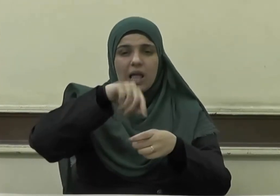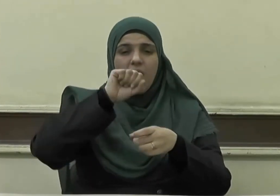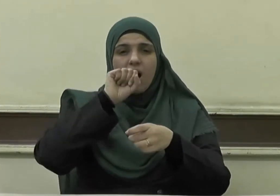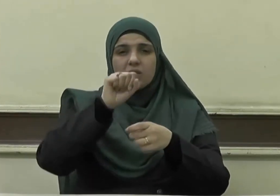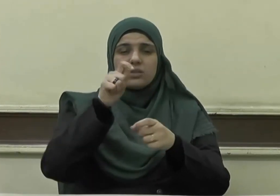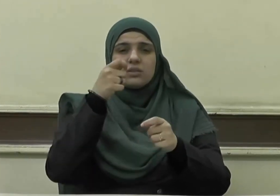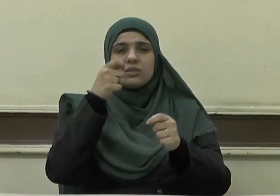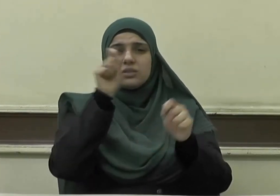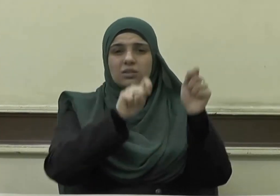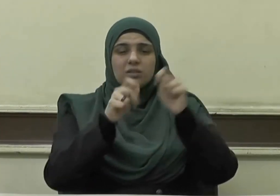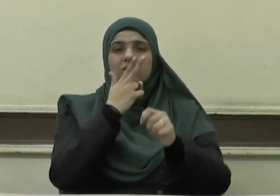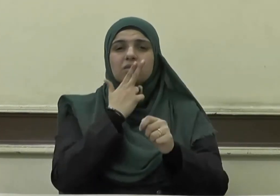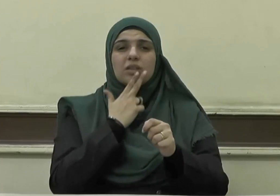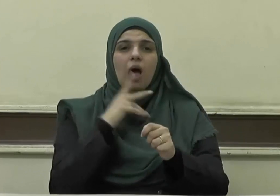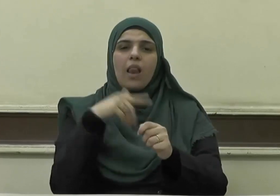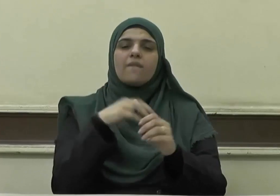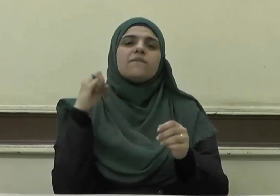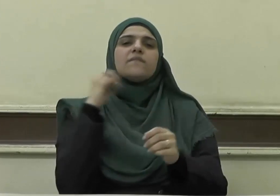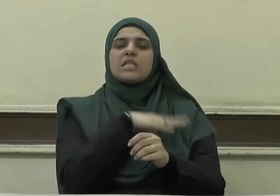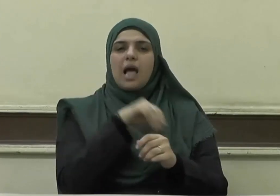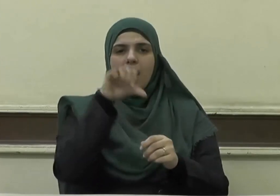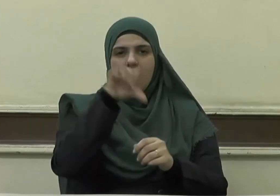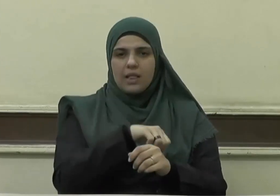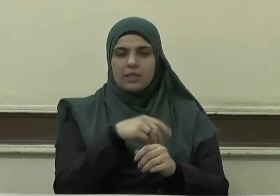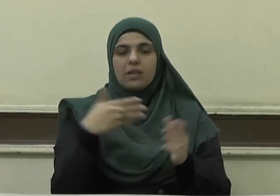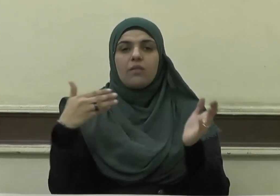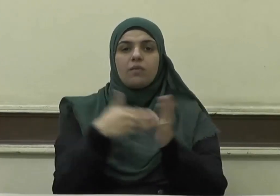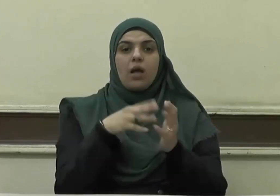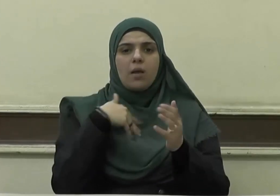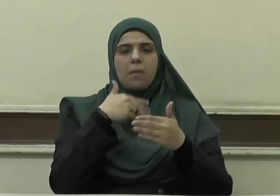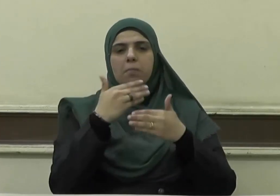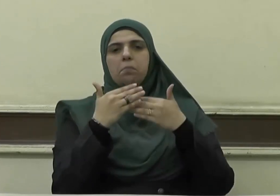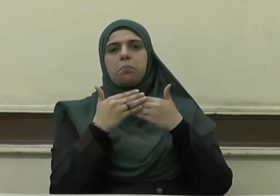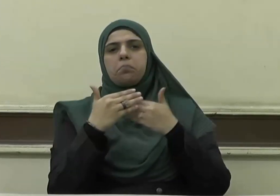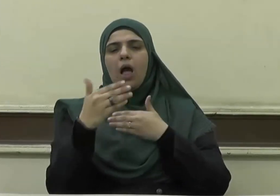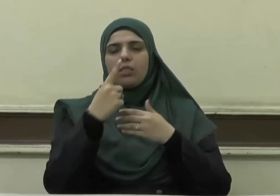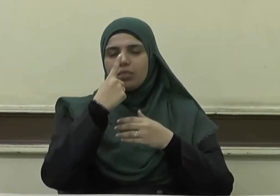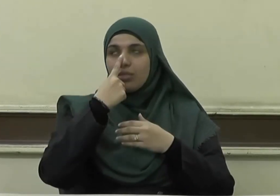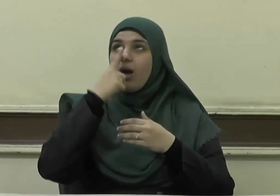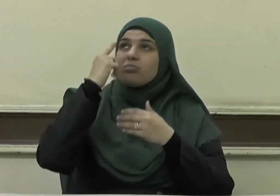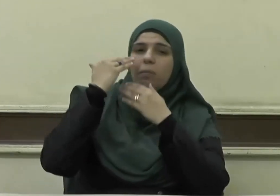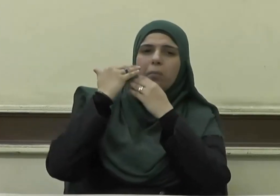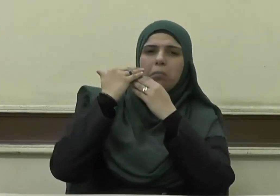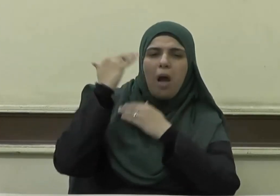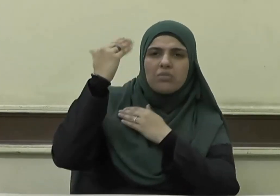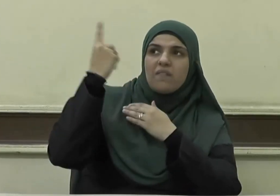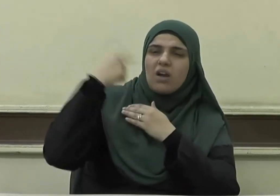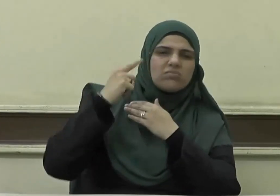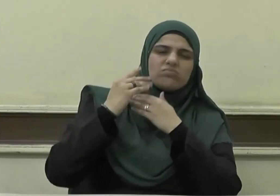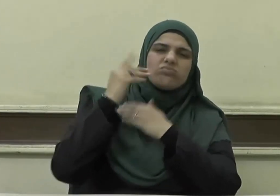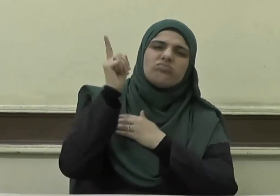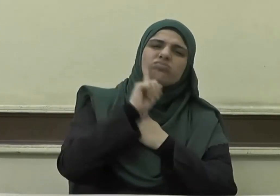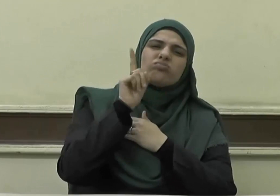الإفساد فيبدأ من الابتعاد عن الطاعات المفروضة واقتراف